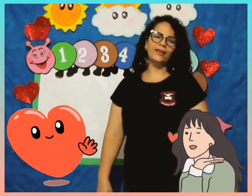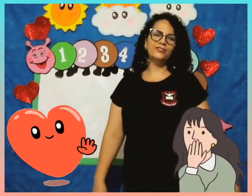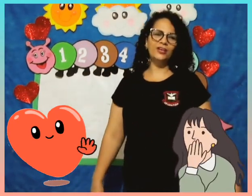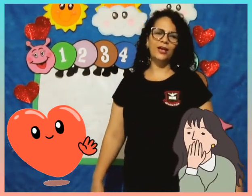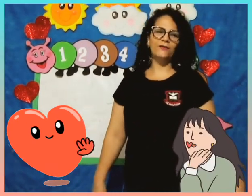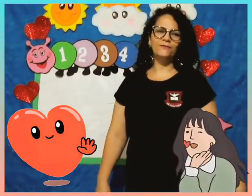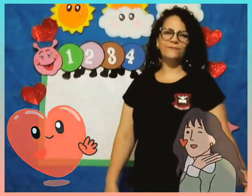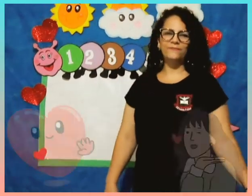Tchau.